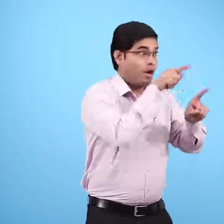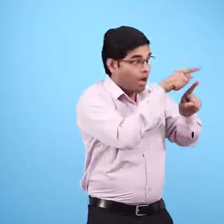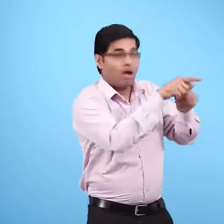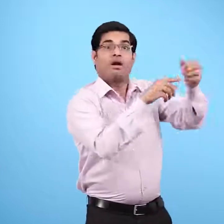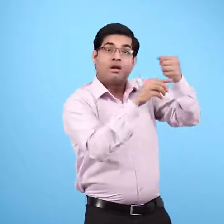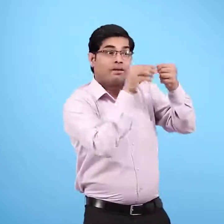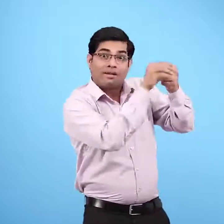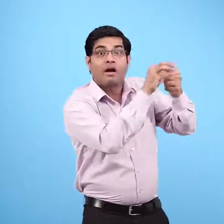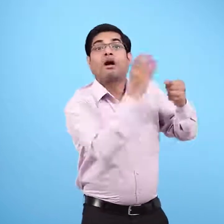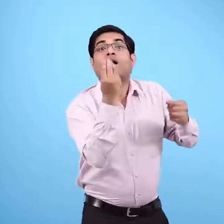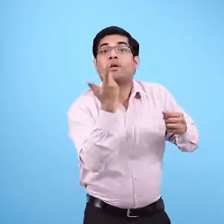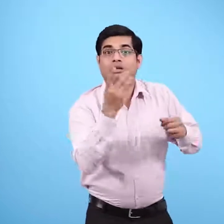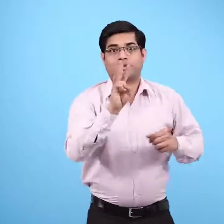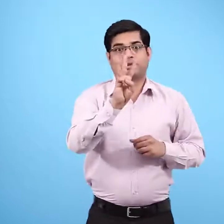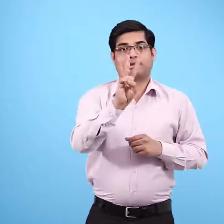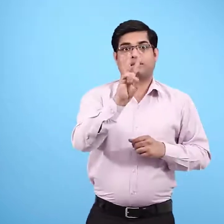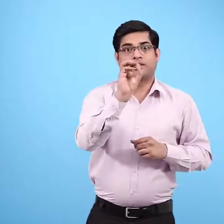लगभग 30 डिग्री सेंटिग्रेड